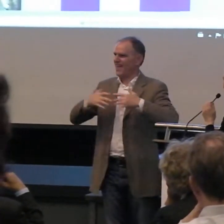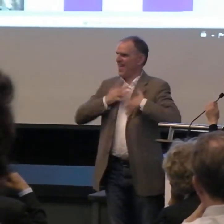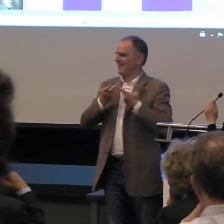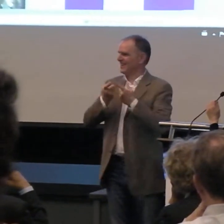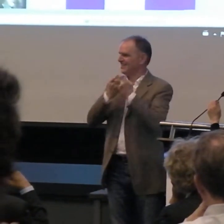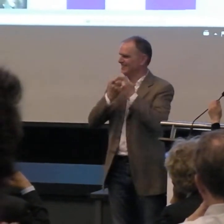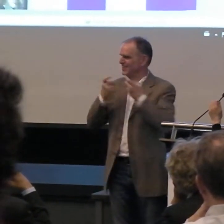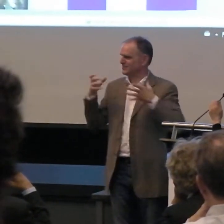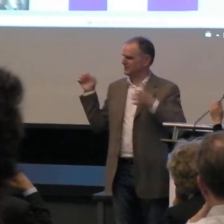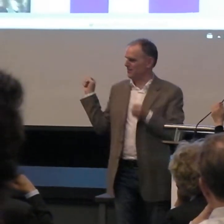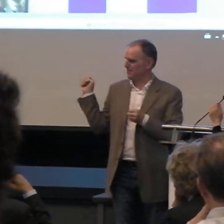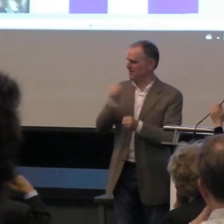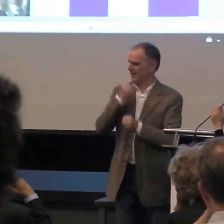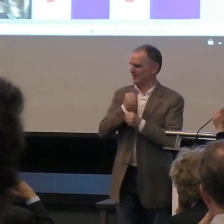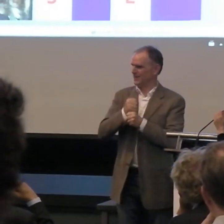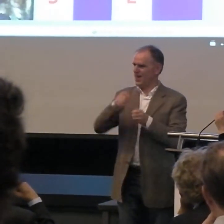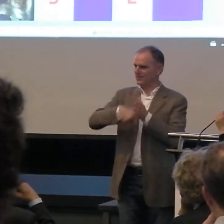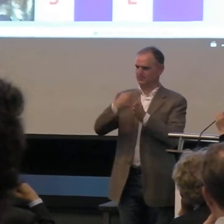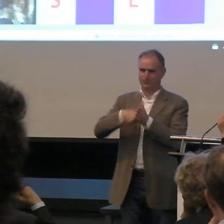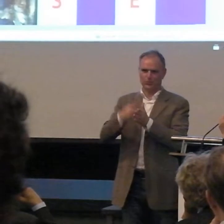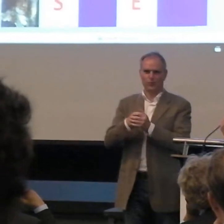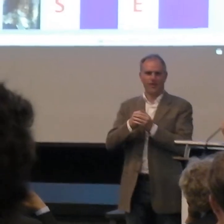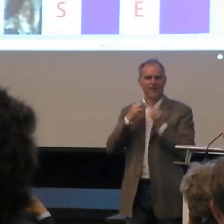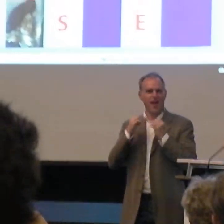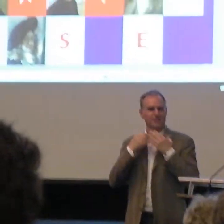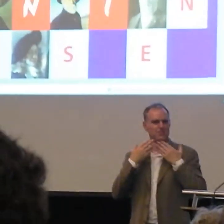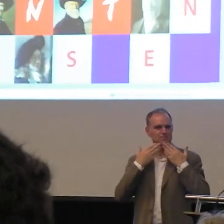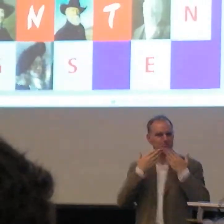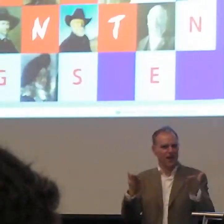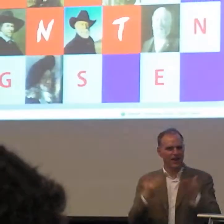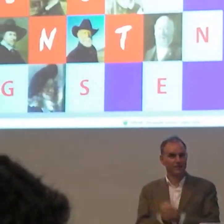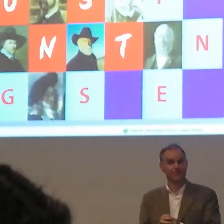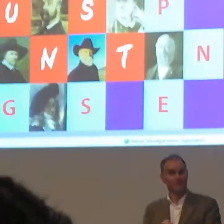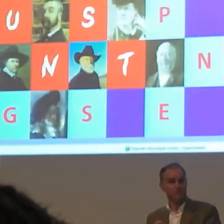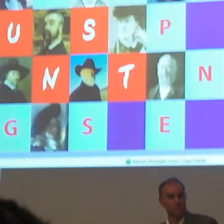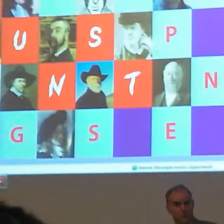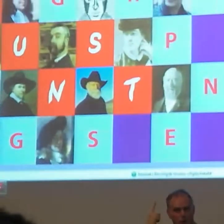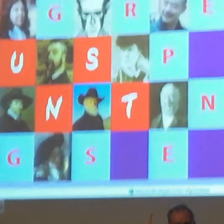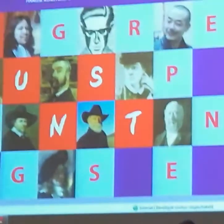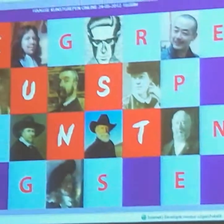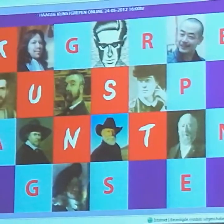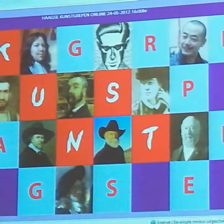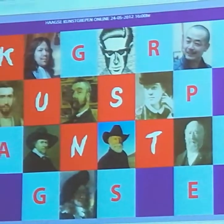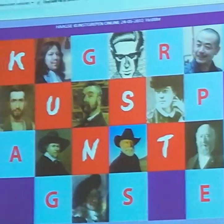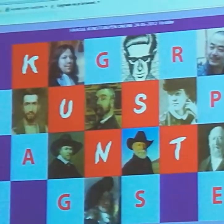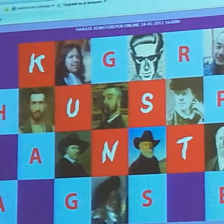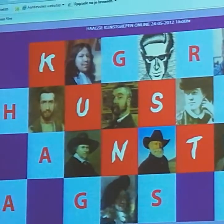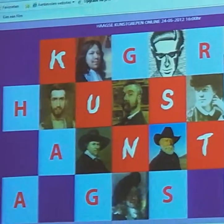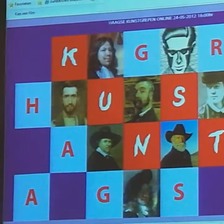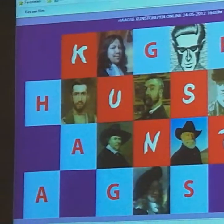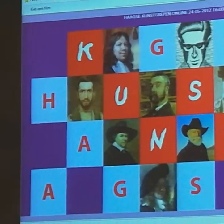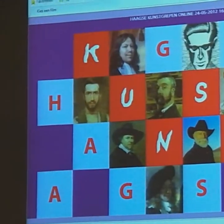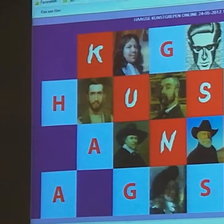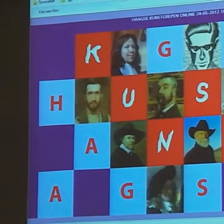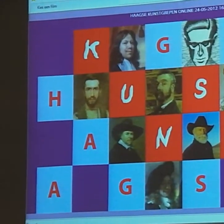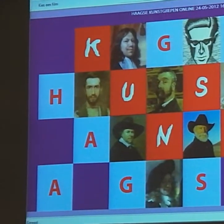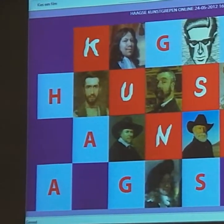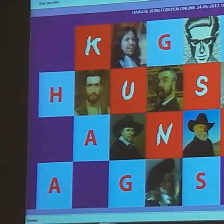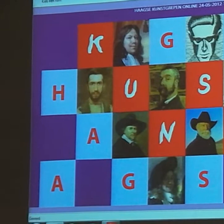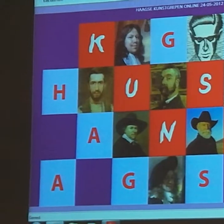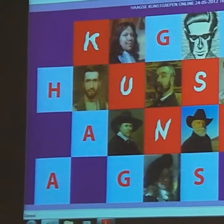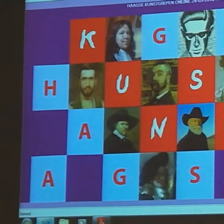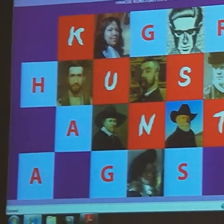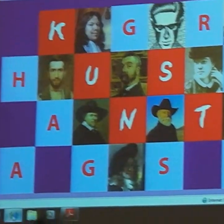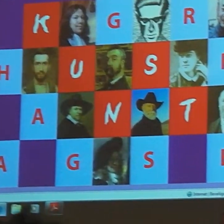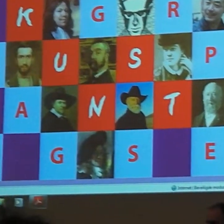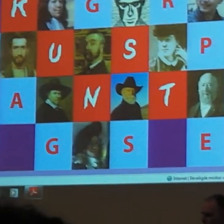mensen, iedereen die interesse heeft gehad in het meewerken aan dit project, heel erg bedankt. Vooral omdat het project